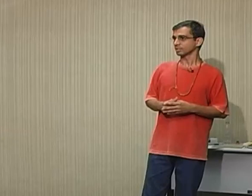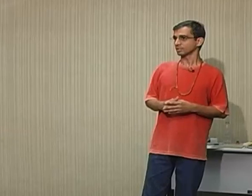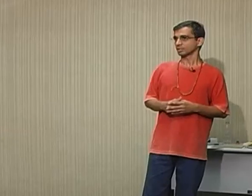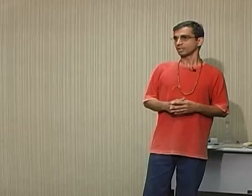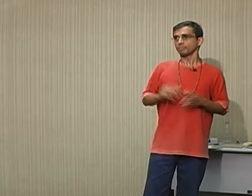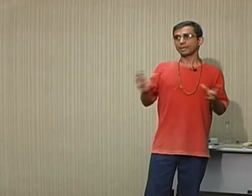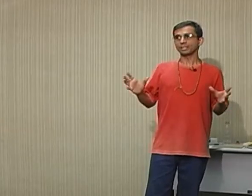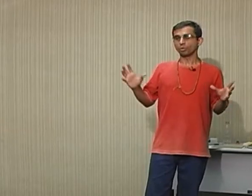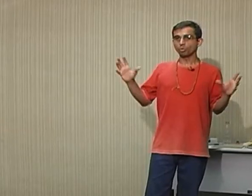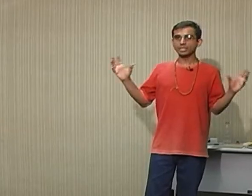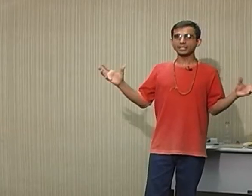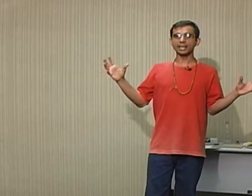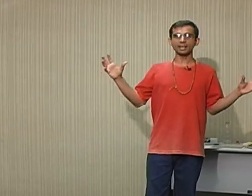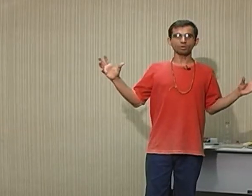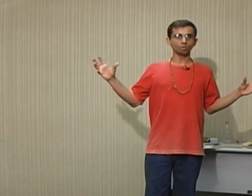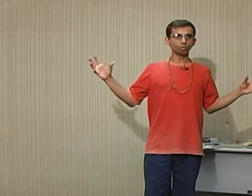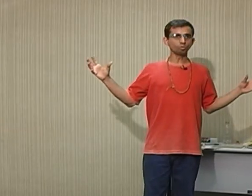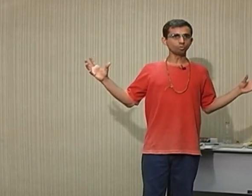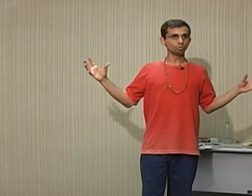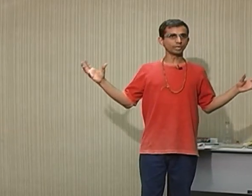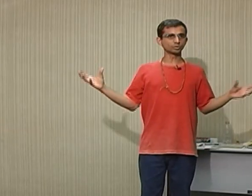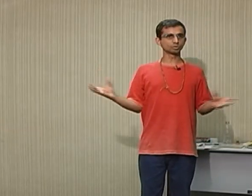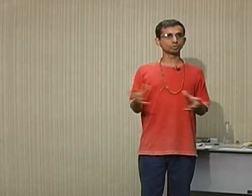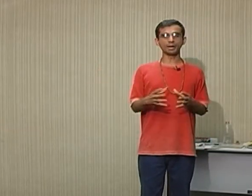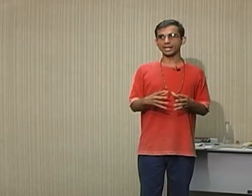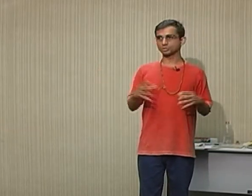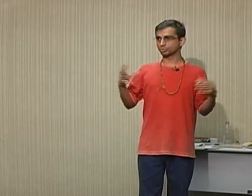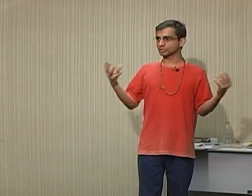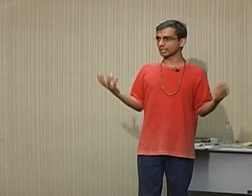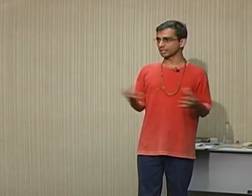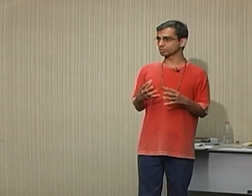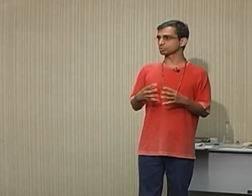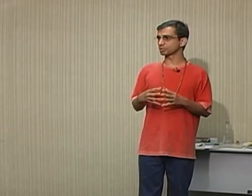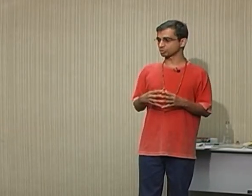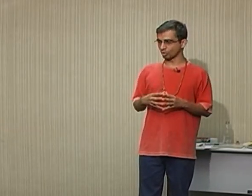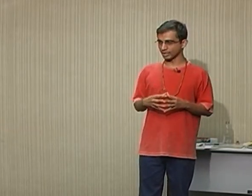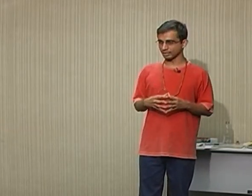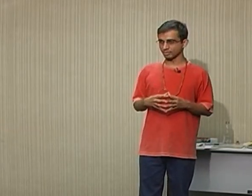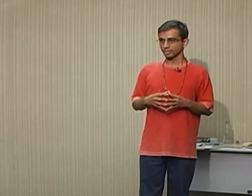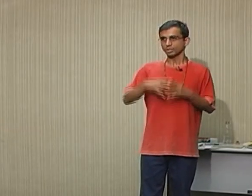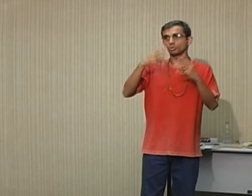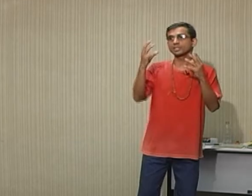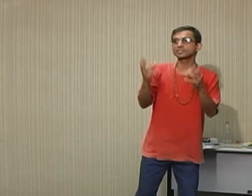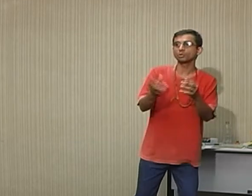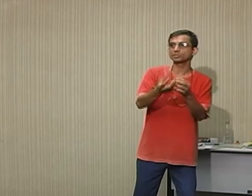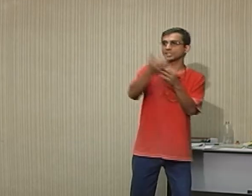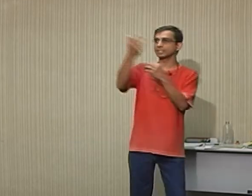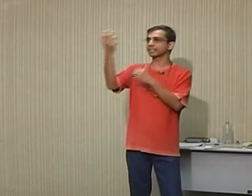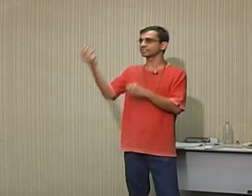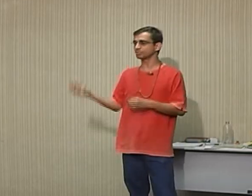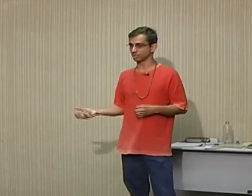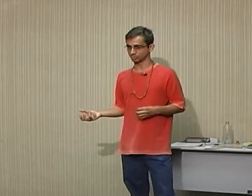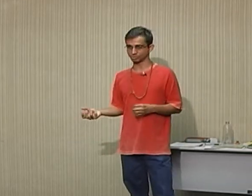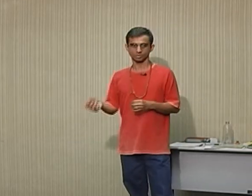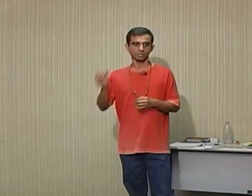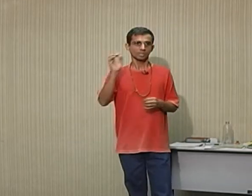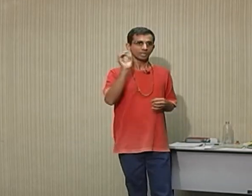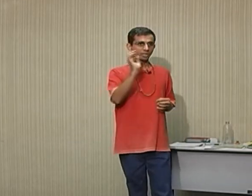Bem, o que é um resumo básico, o esqueleto de uma história e o que são os enriquecimentos? Eu